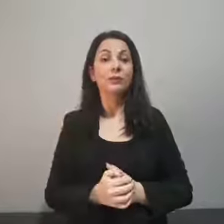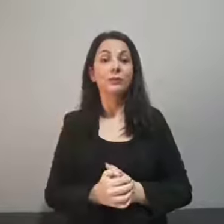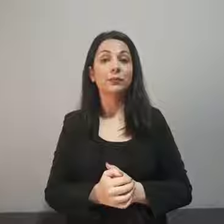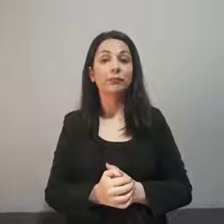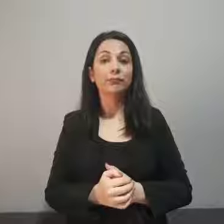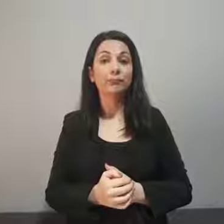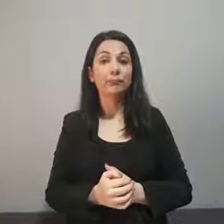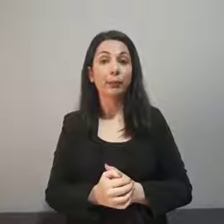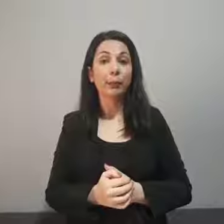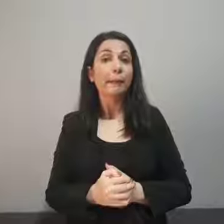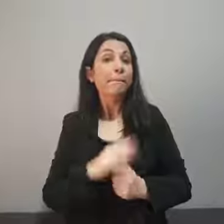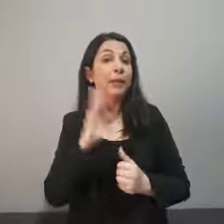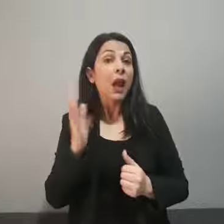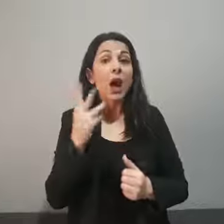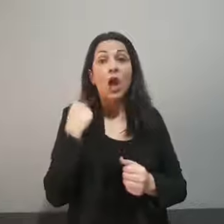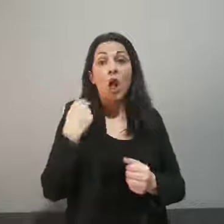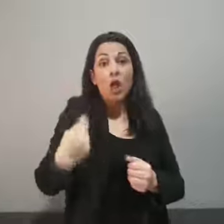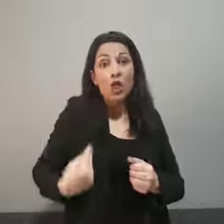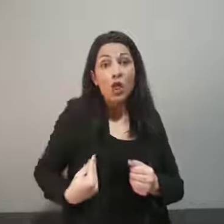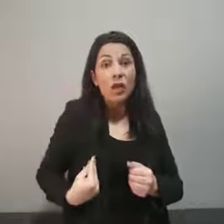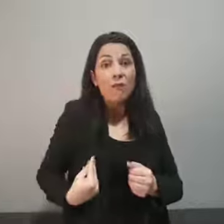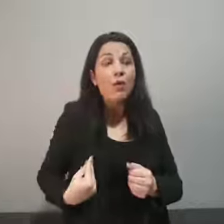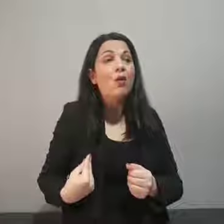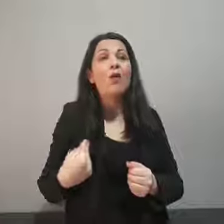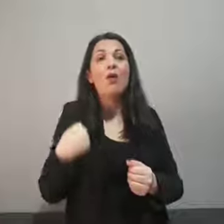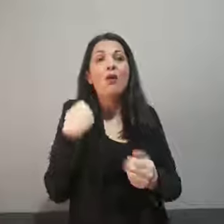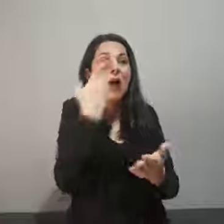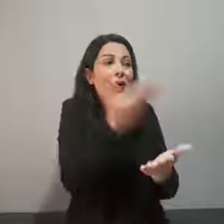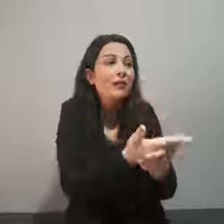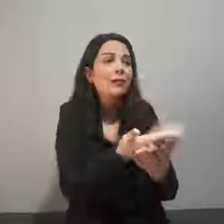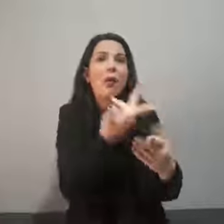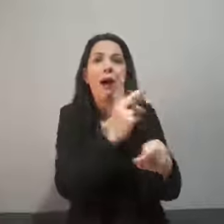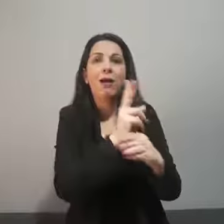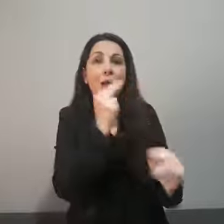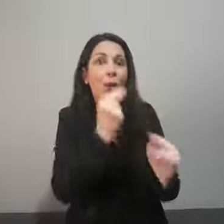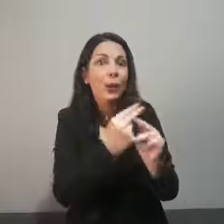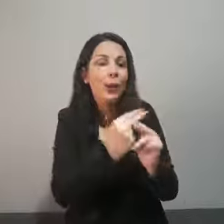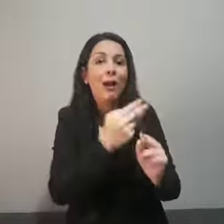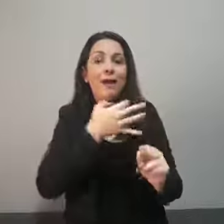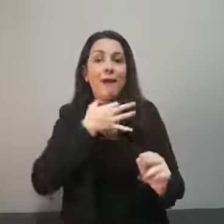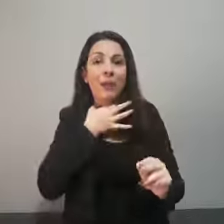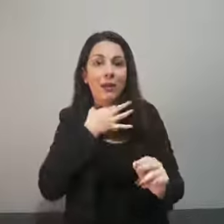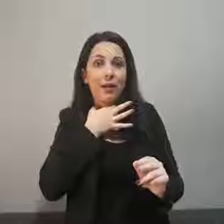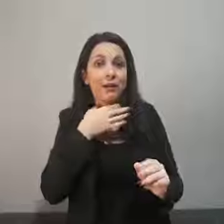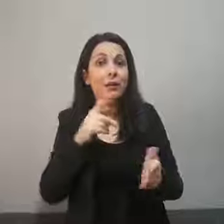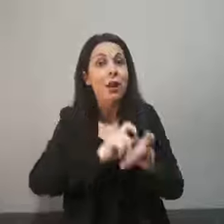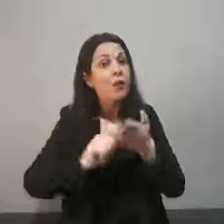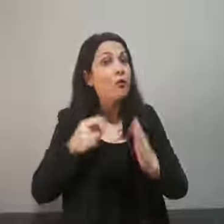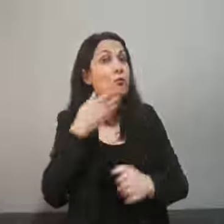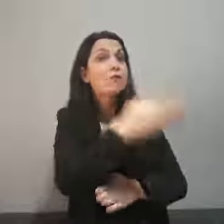να υποβάλεις κάποιο αίτημα στο Δήμο Εορδαίας, μπορείς να το κάνεις ηλεκτρονικά στο email